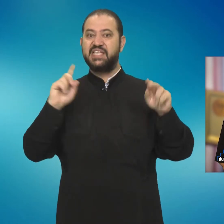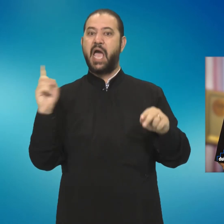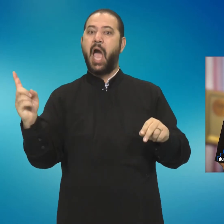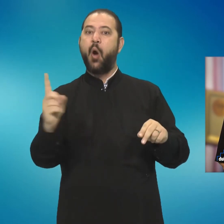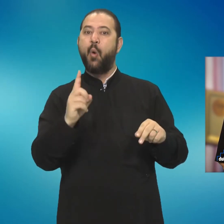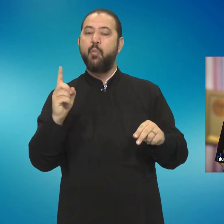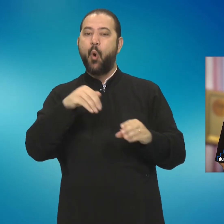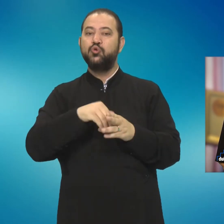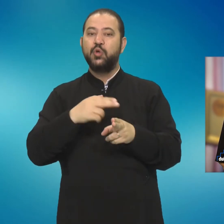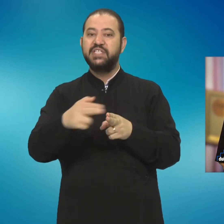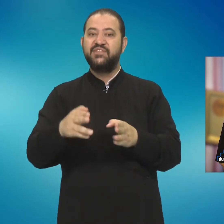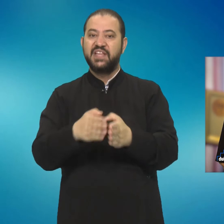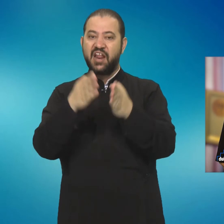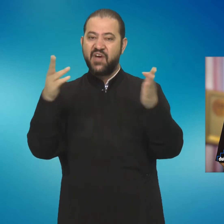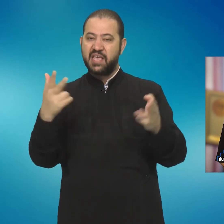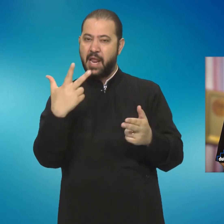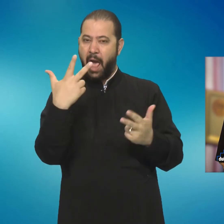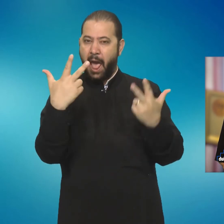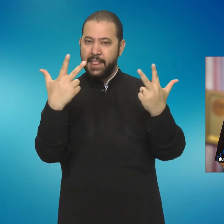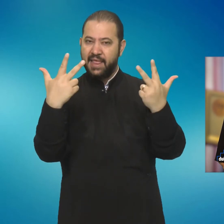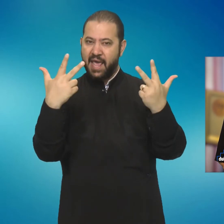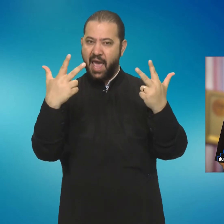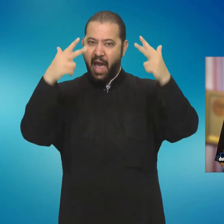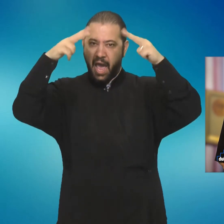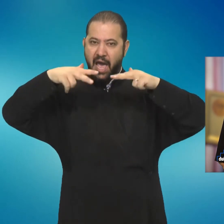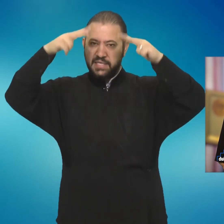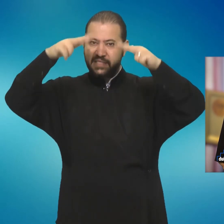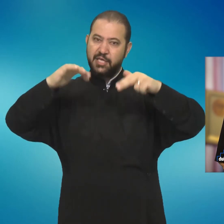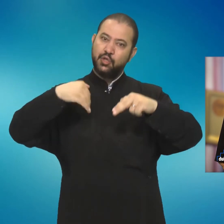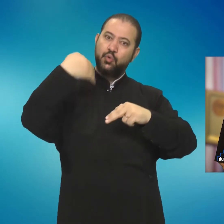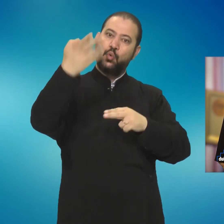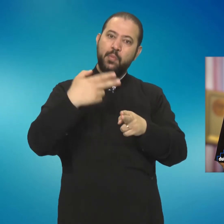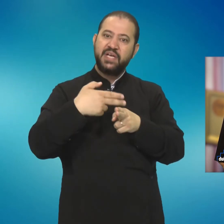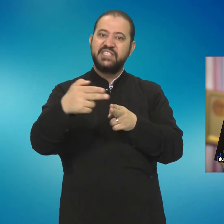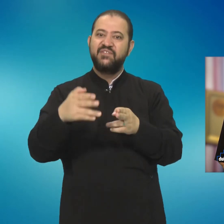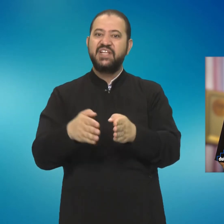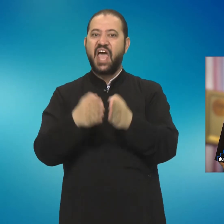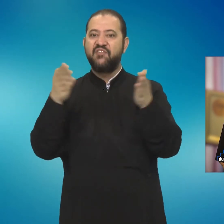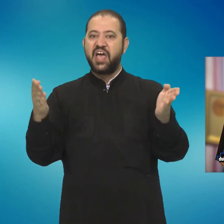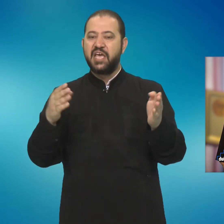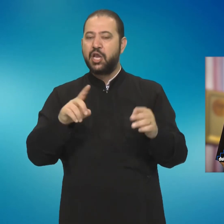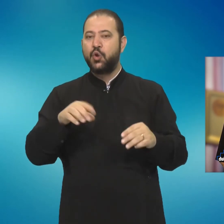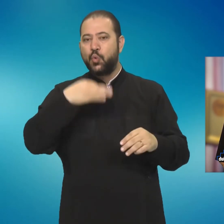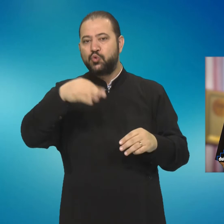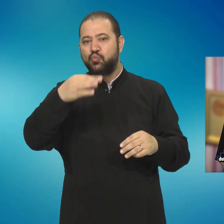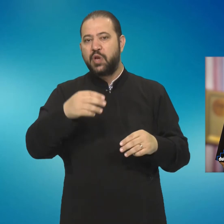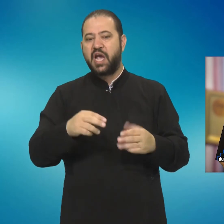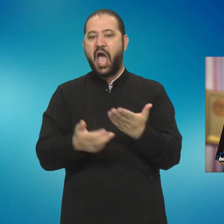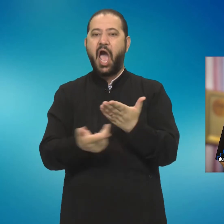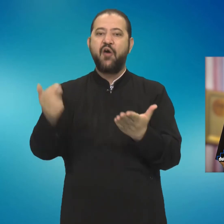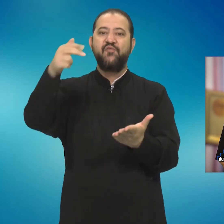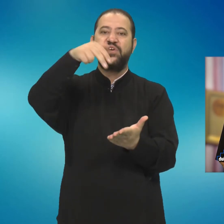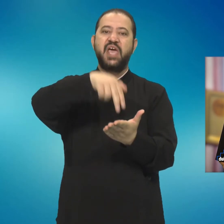Cuvântul a treia zi după Scripturi nu însemnează că a înviat undeva după